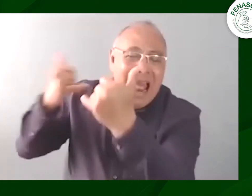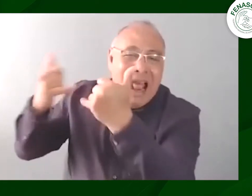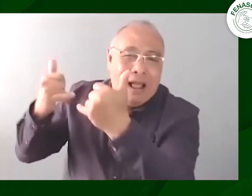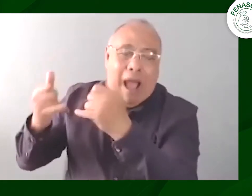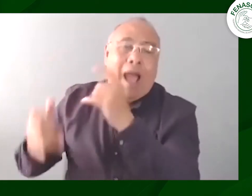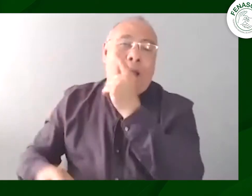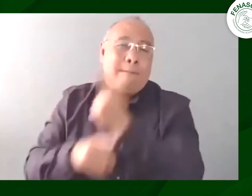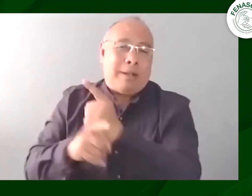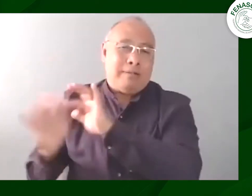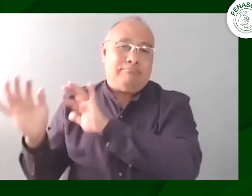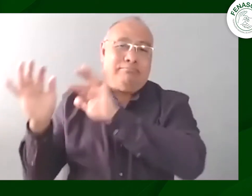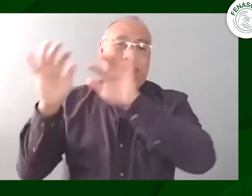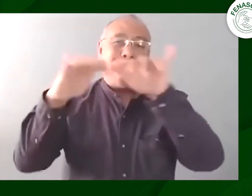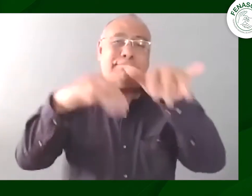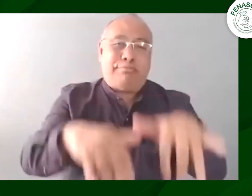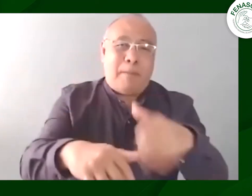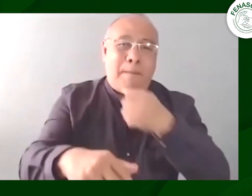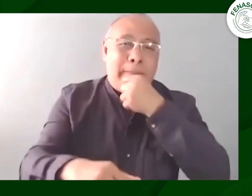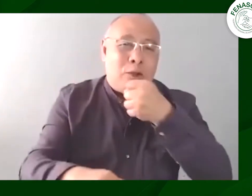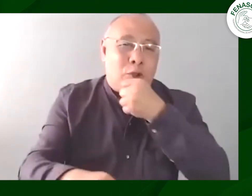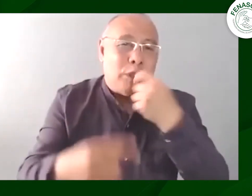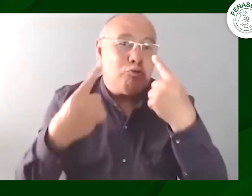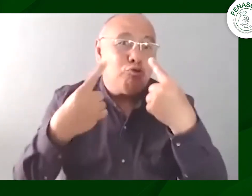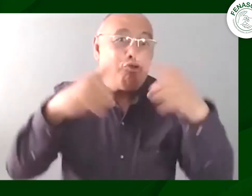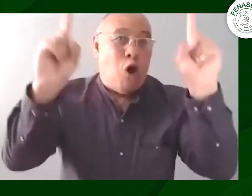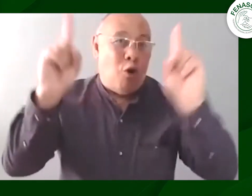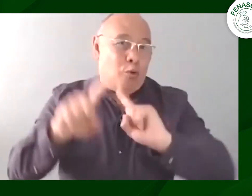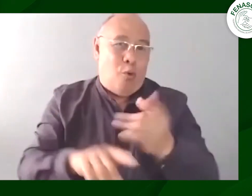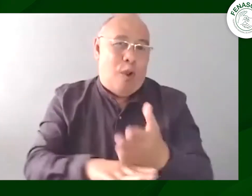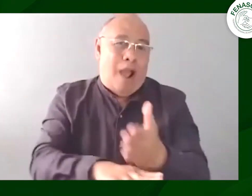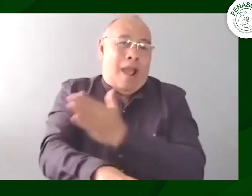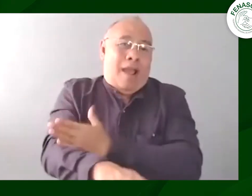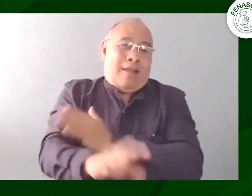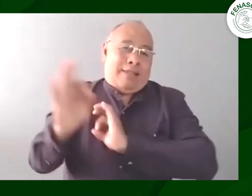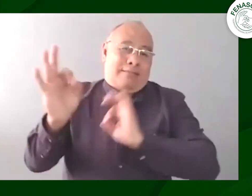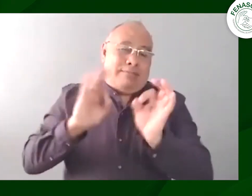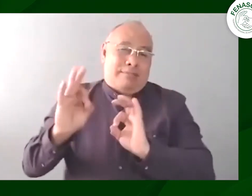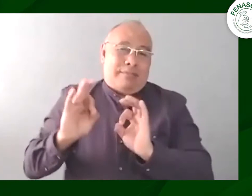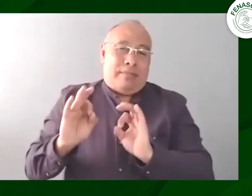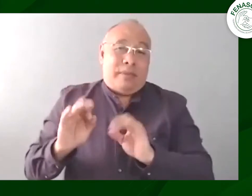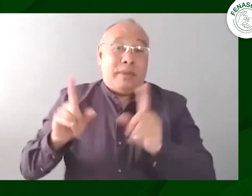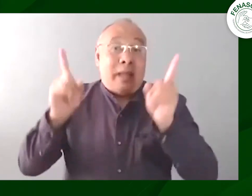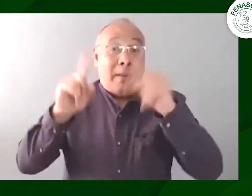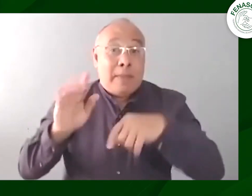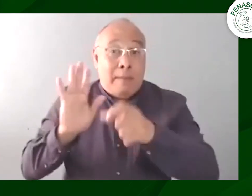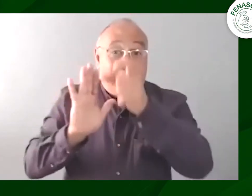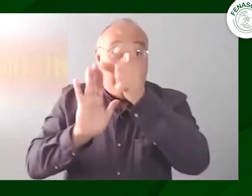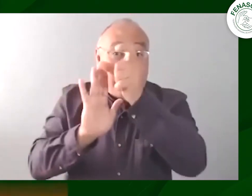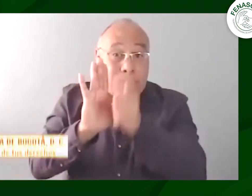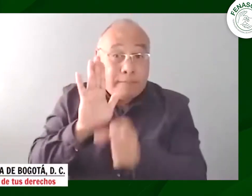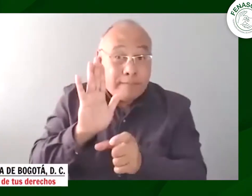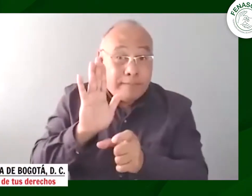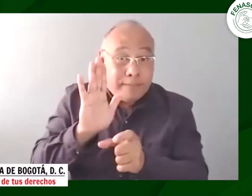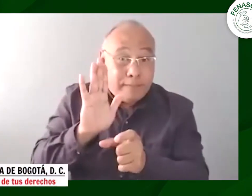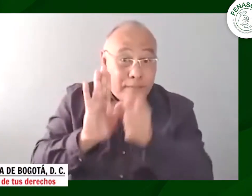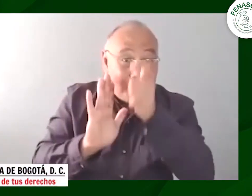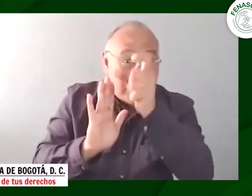antes incluso también desde comunicaciones fenascol se habló se contactó con la personería se contactó con diferentes